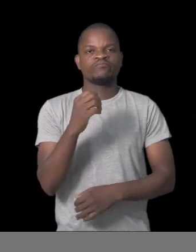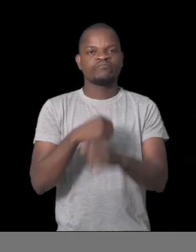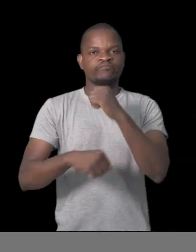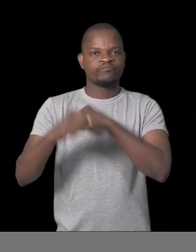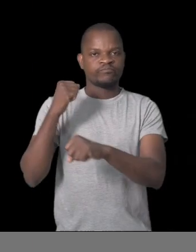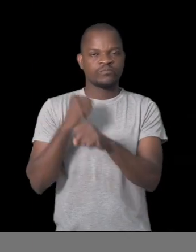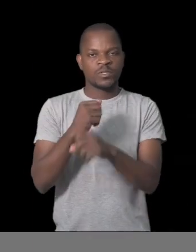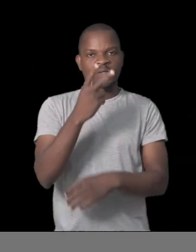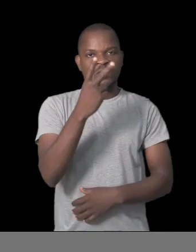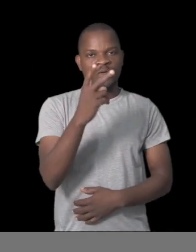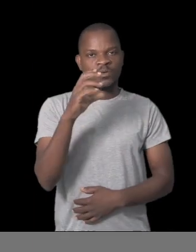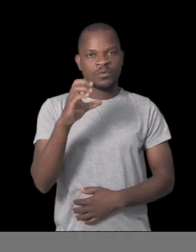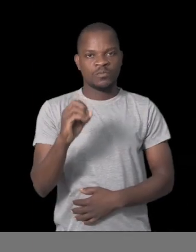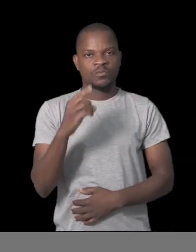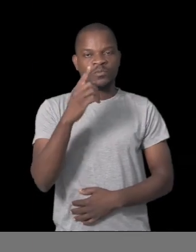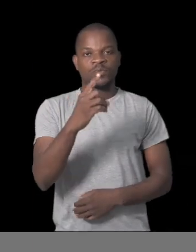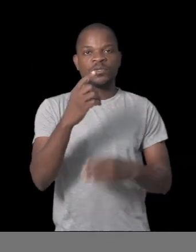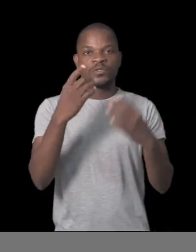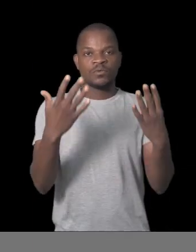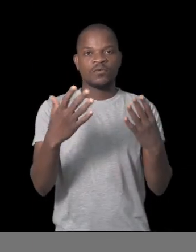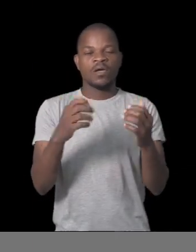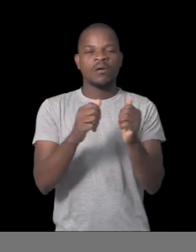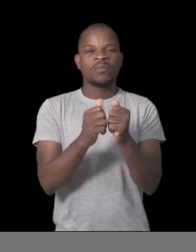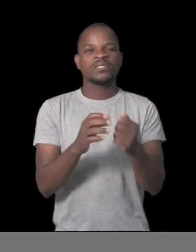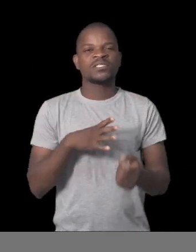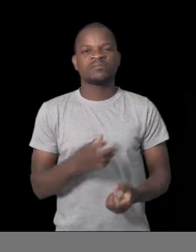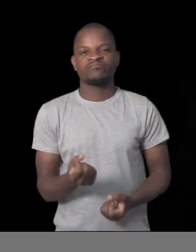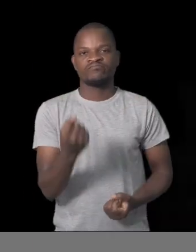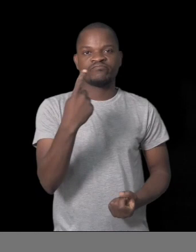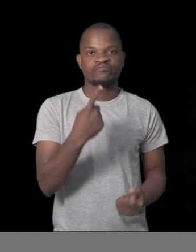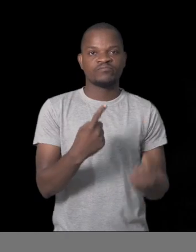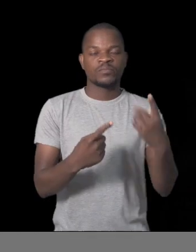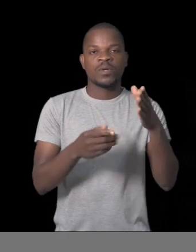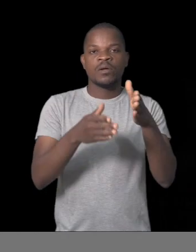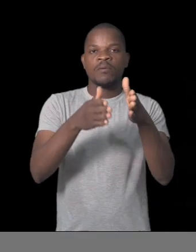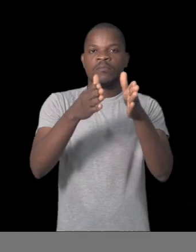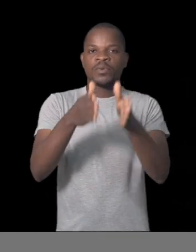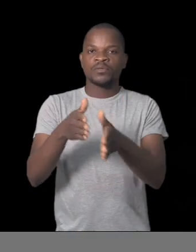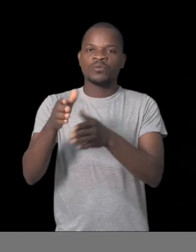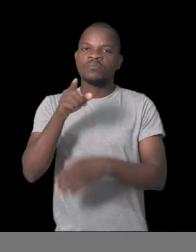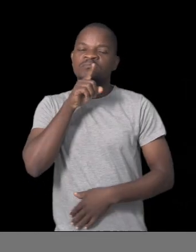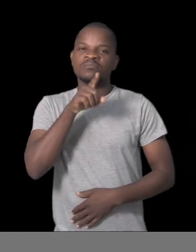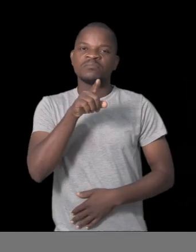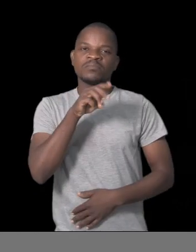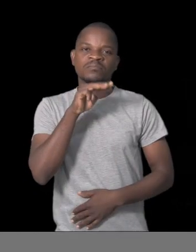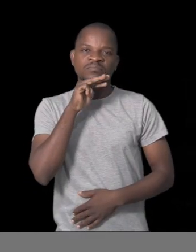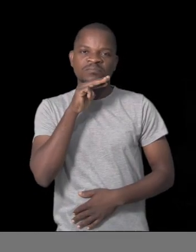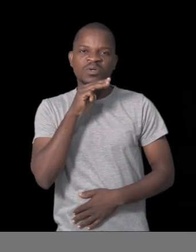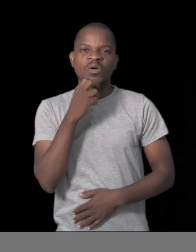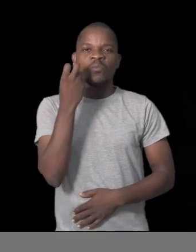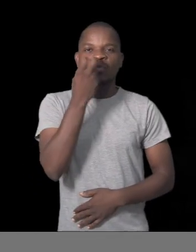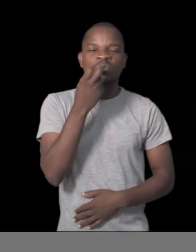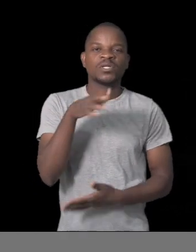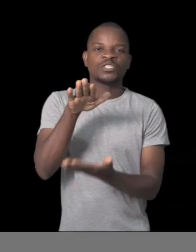pais que procuram matricular para a primeira vez os seus filhos no Sistema Nacional de Educação.